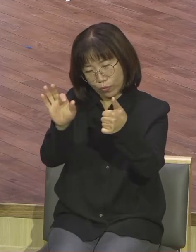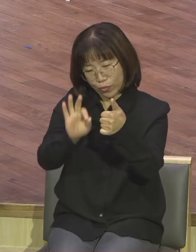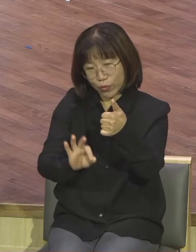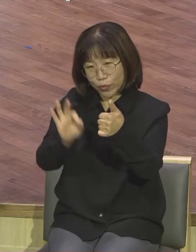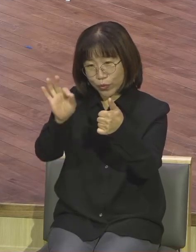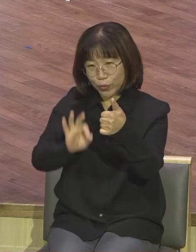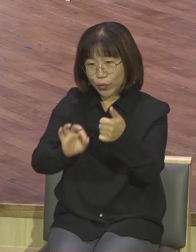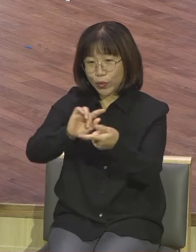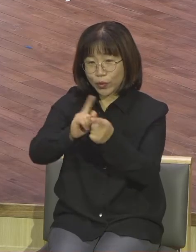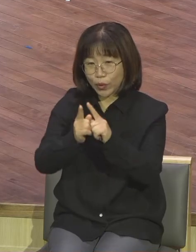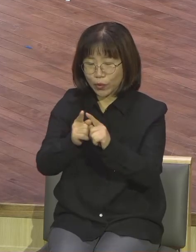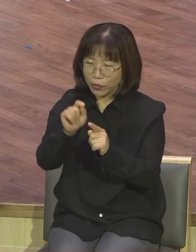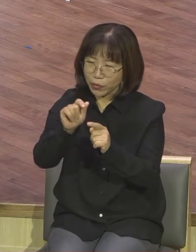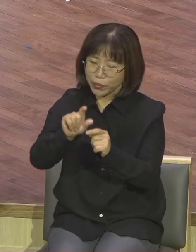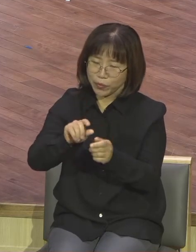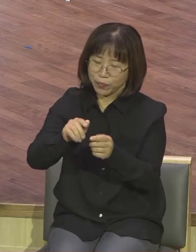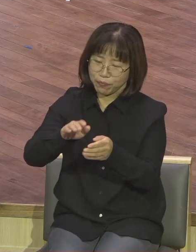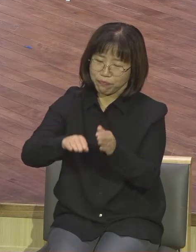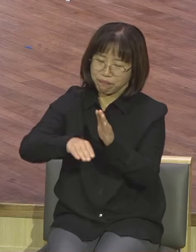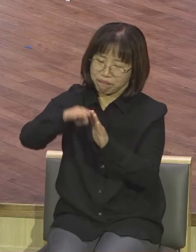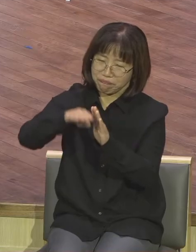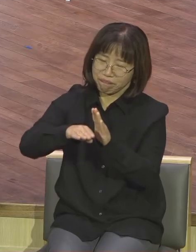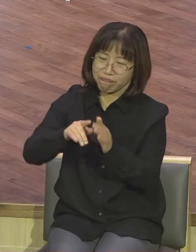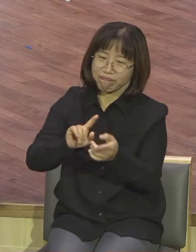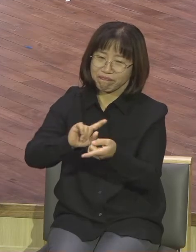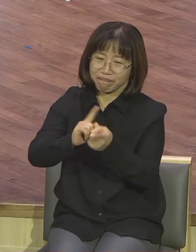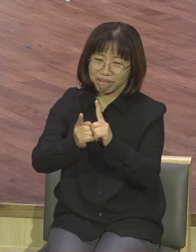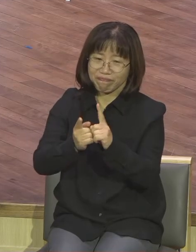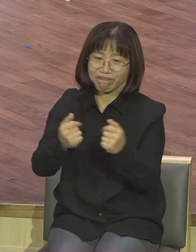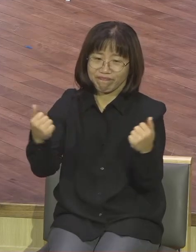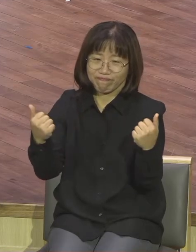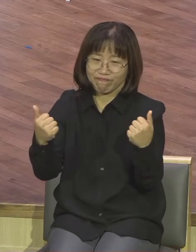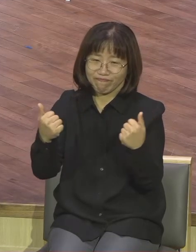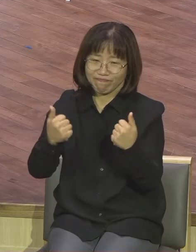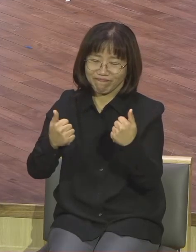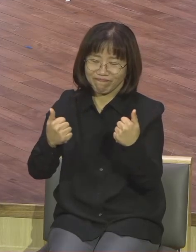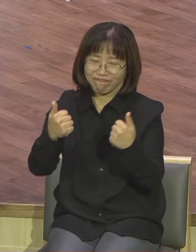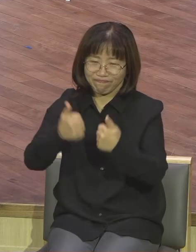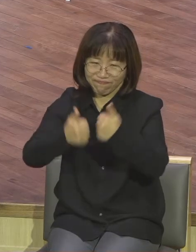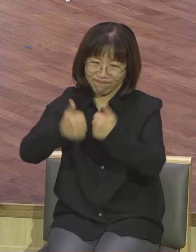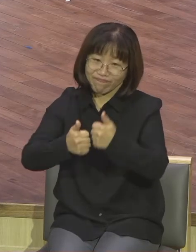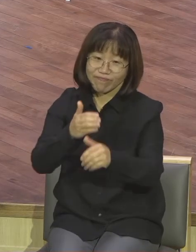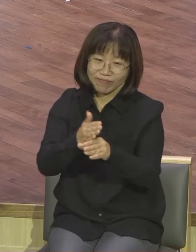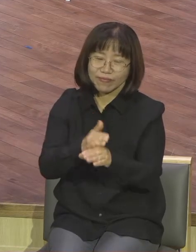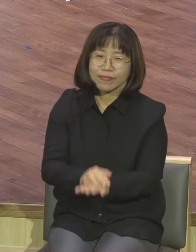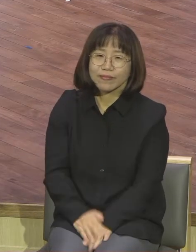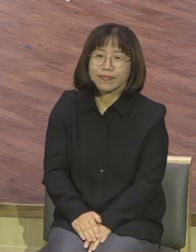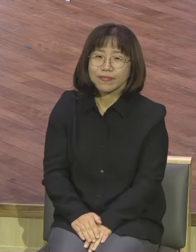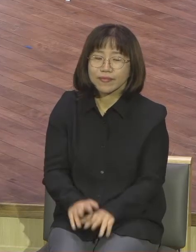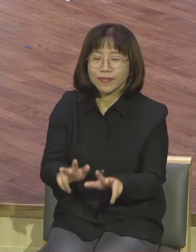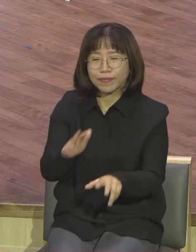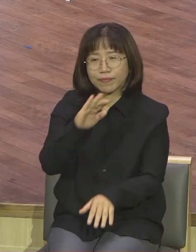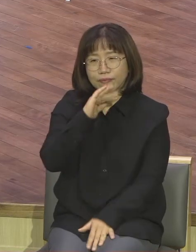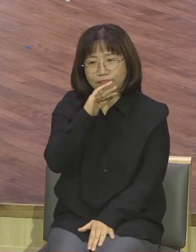싸움이다 그렇게 말합니다 중도층 특별히 2030 세대 2030